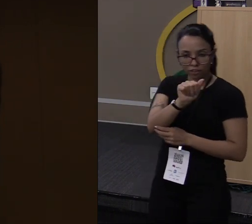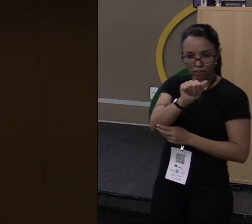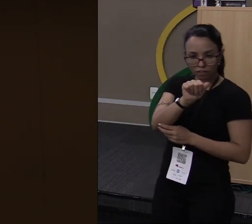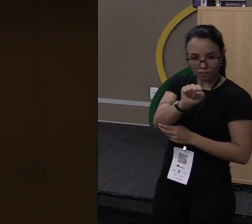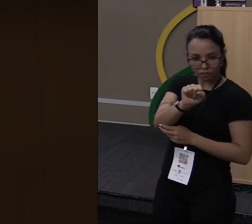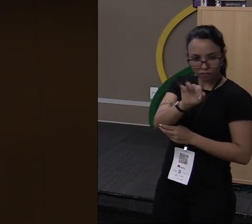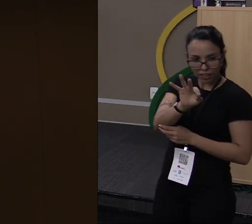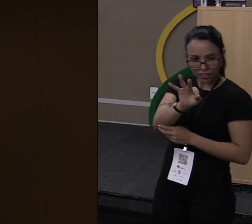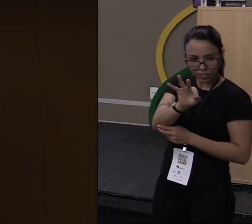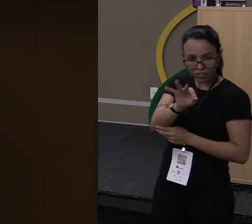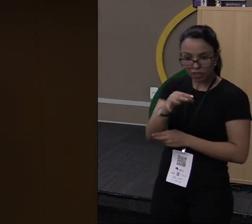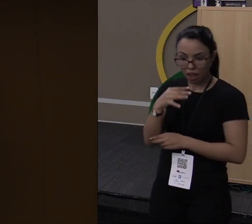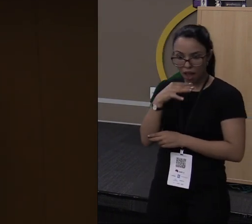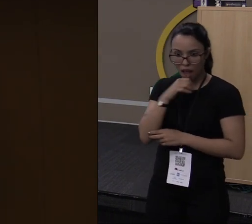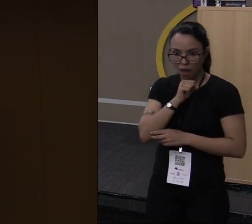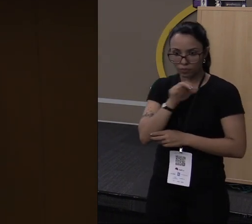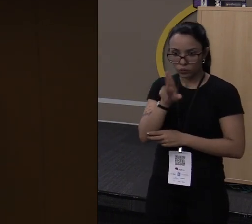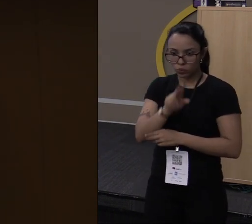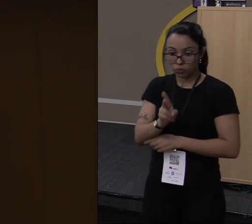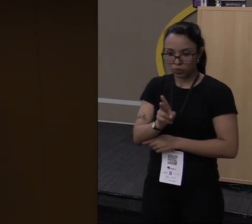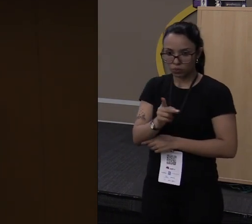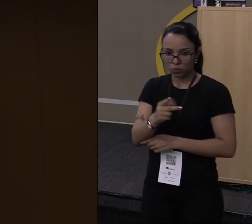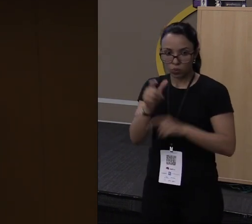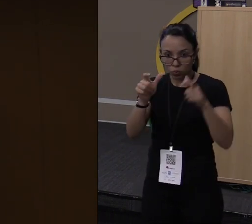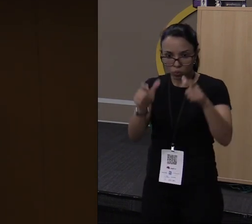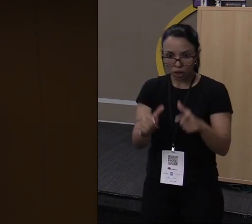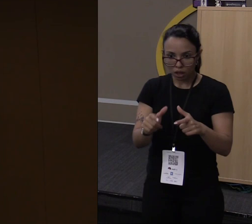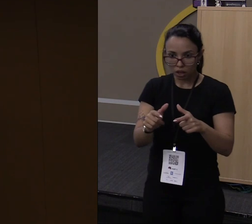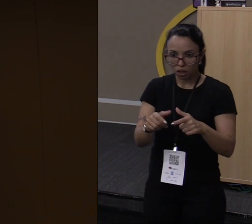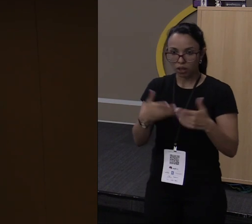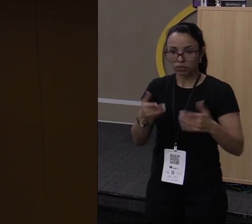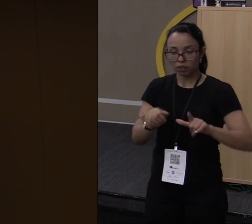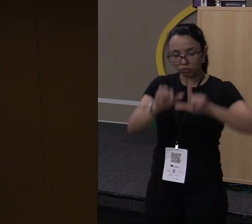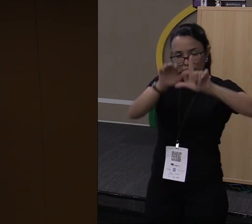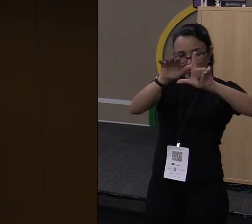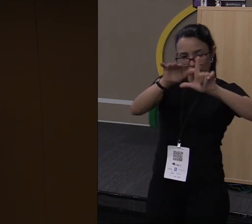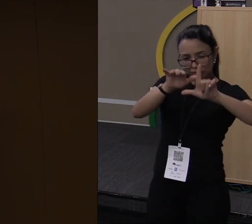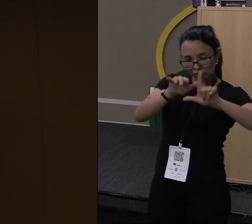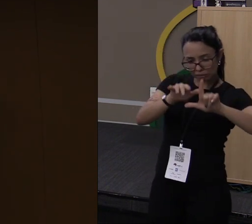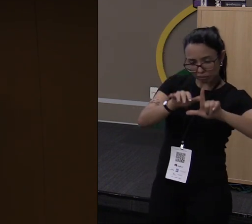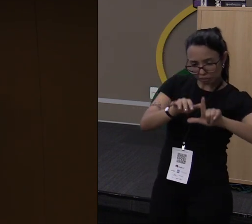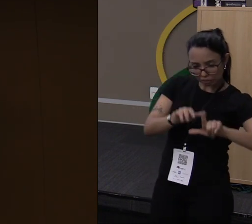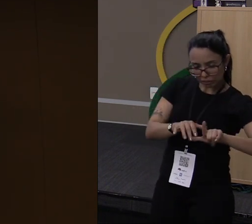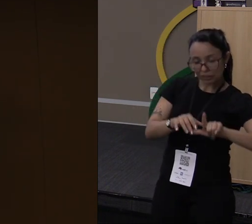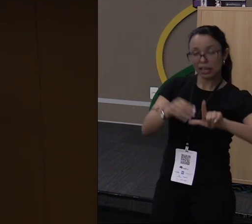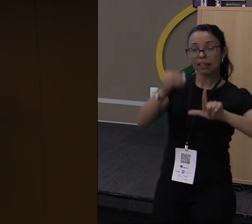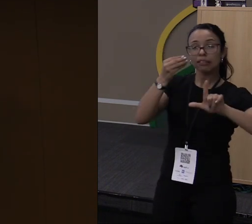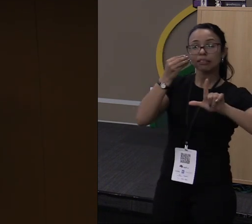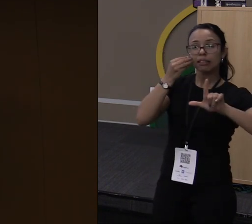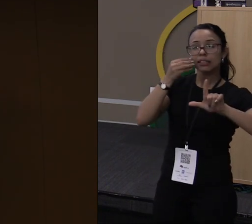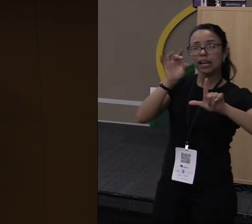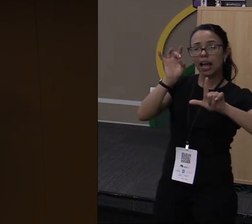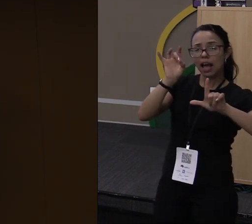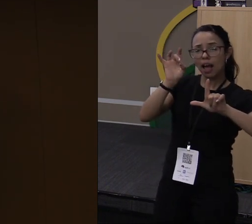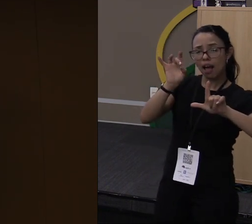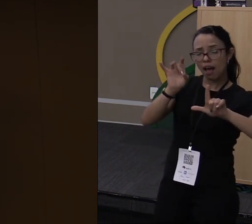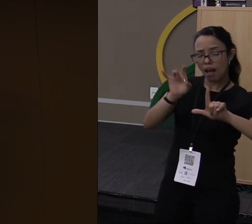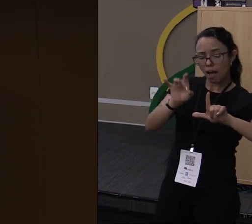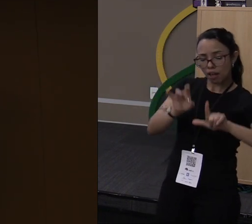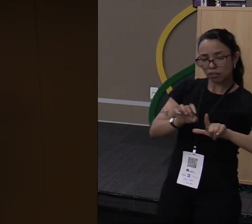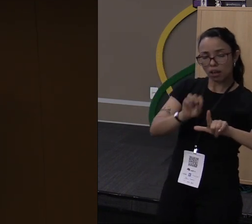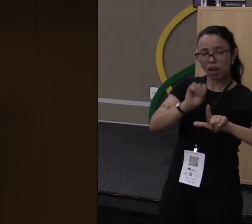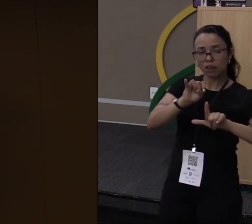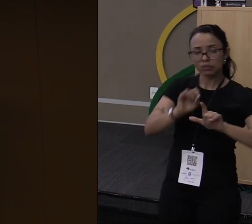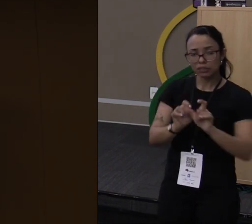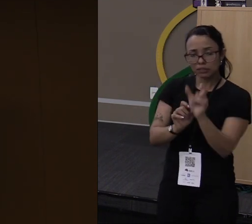implementação em C desse negócio. O cara faz um switch e testa cada um desses caracteres aqui. Se ele é um caractere em branco, dependendo da